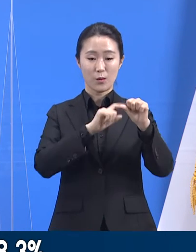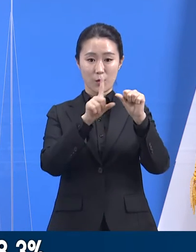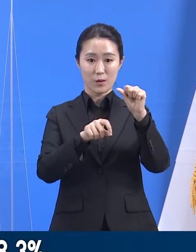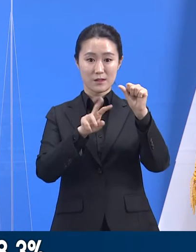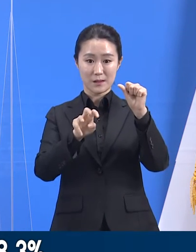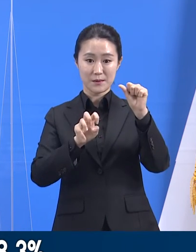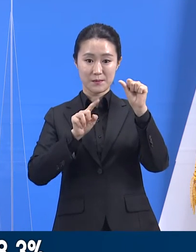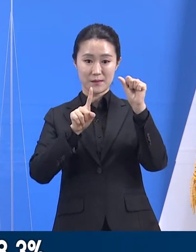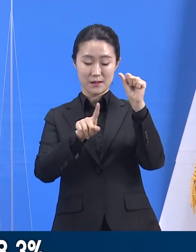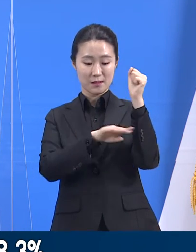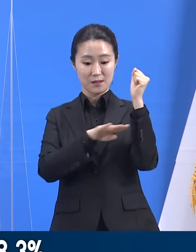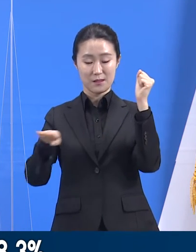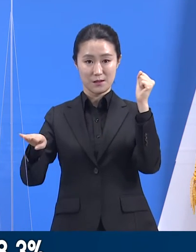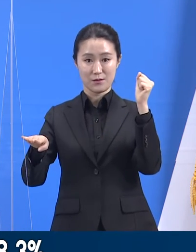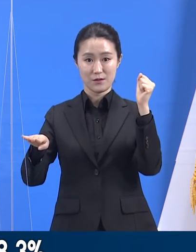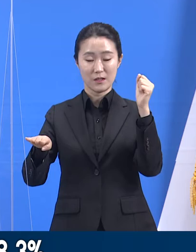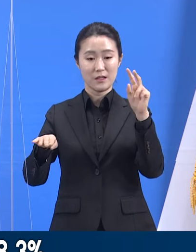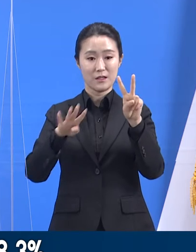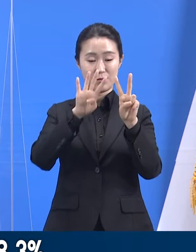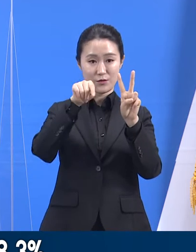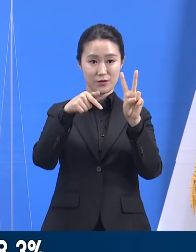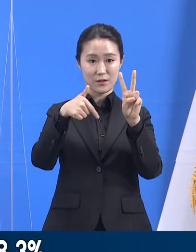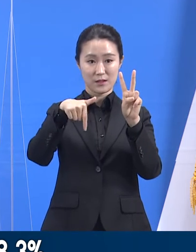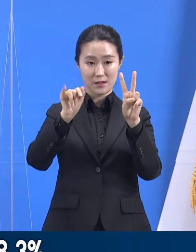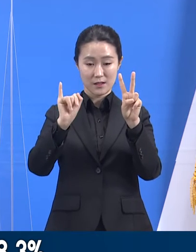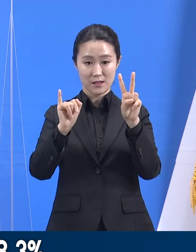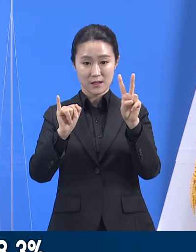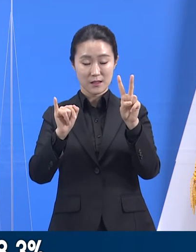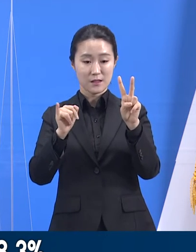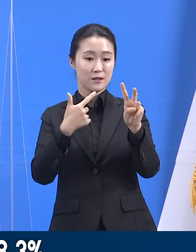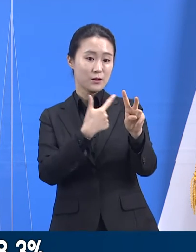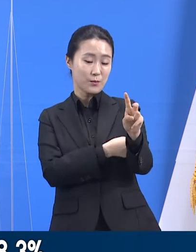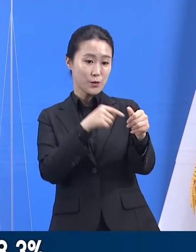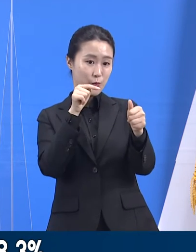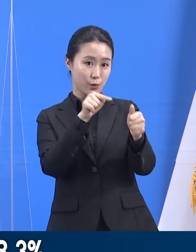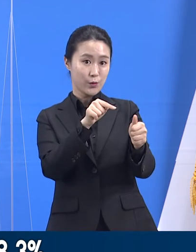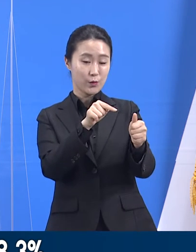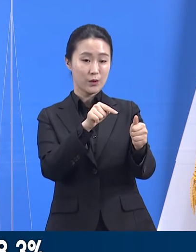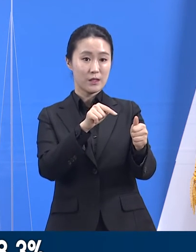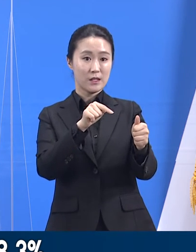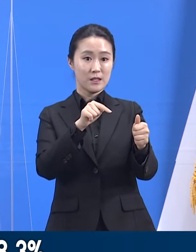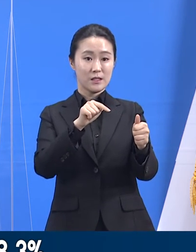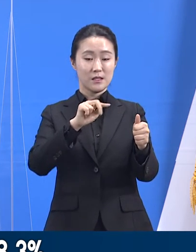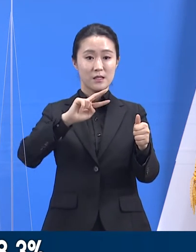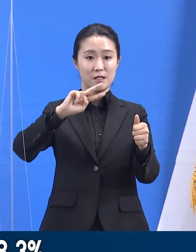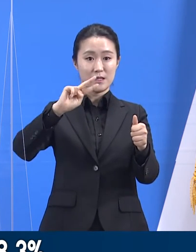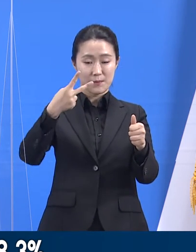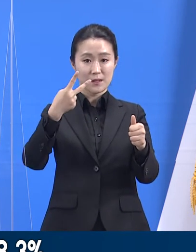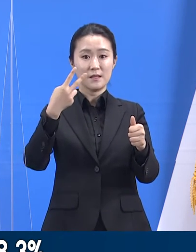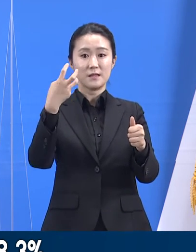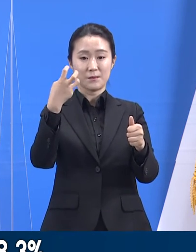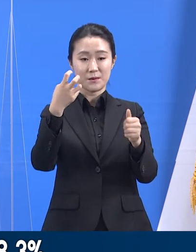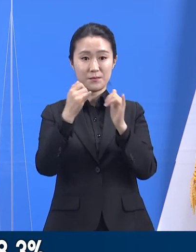2분기 예방접종 대상자 235만 9,389명 중